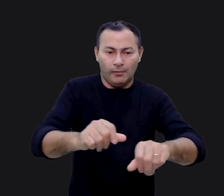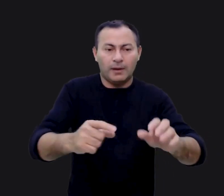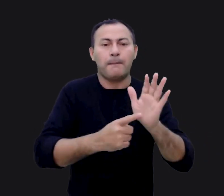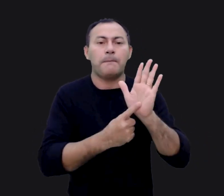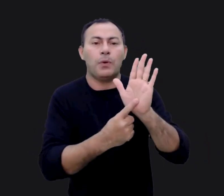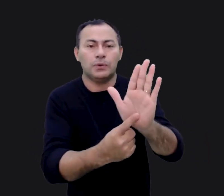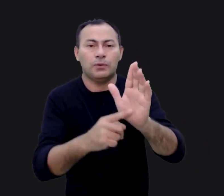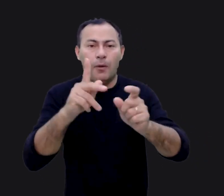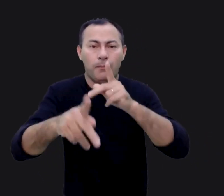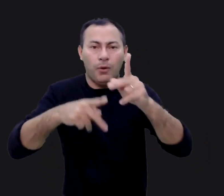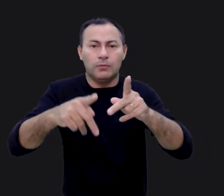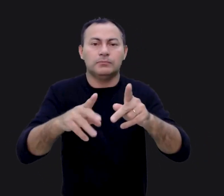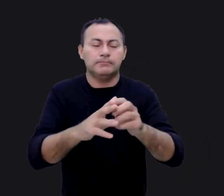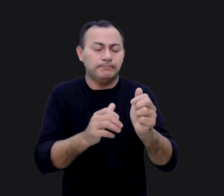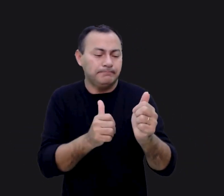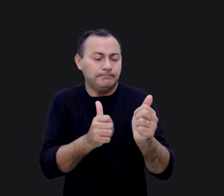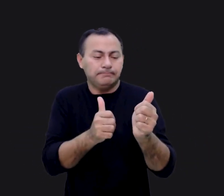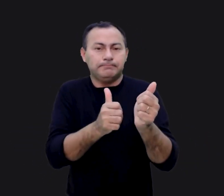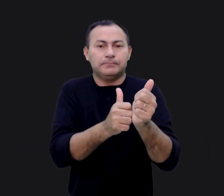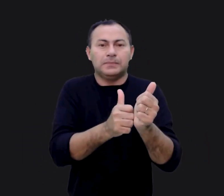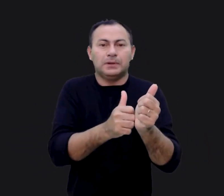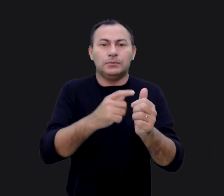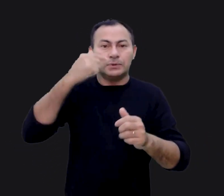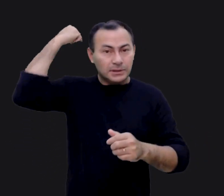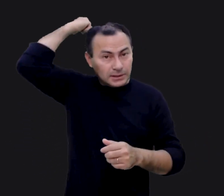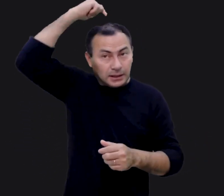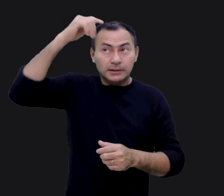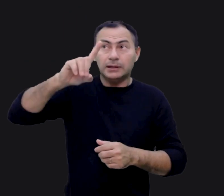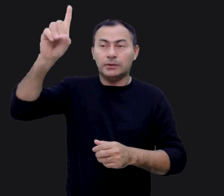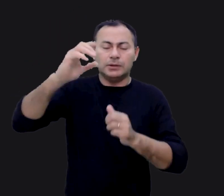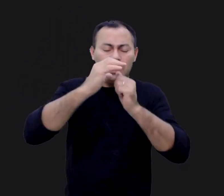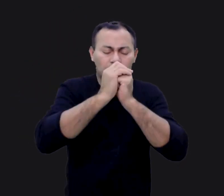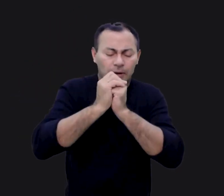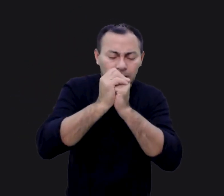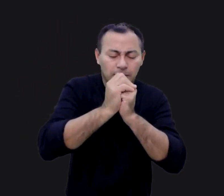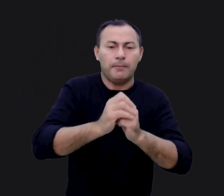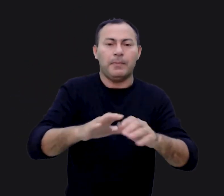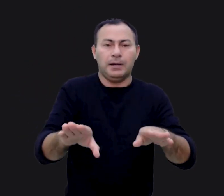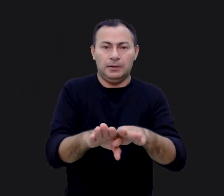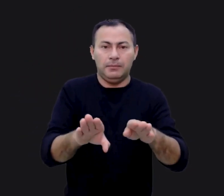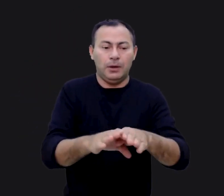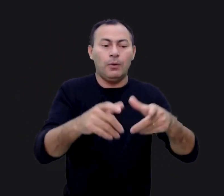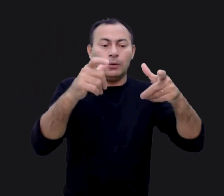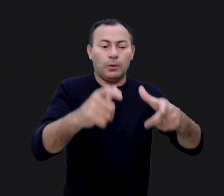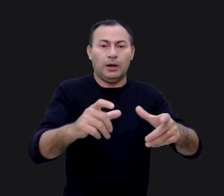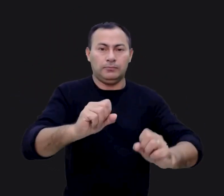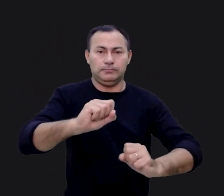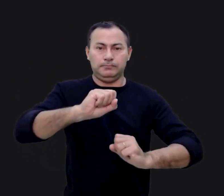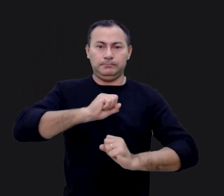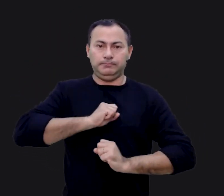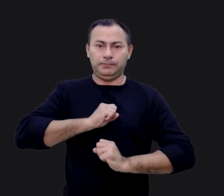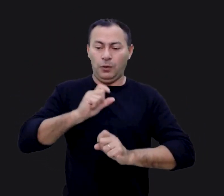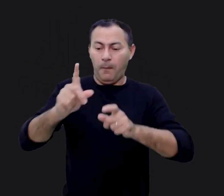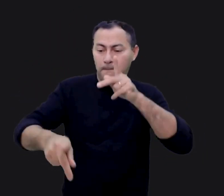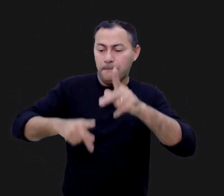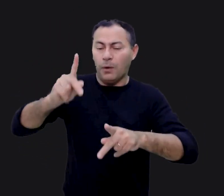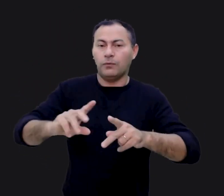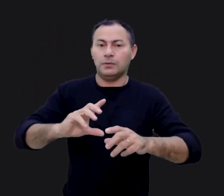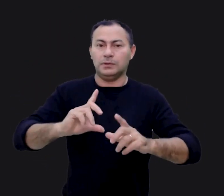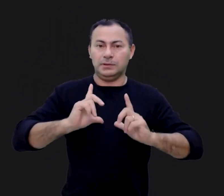somente mostrou ao povo como se aproximar de um santo Deus em adoração, mas aquele era também um lugar onde o sacerdote e o povo de Israel se